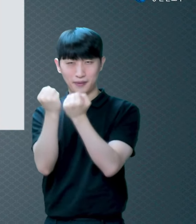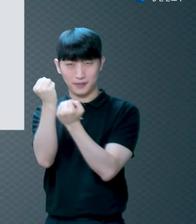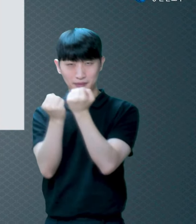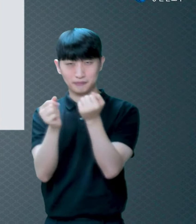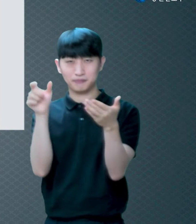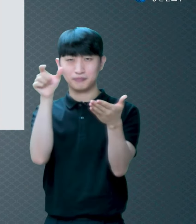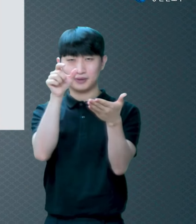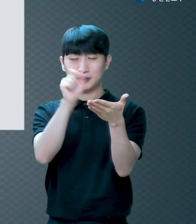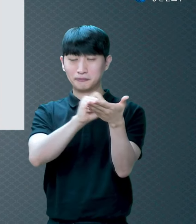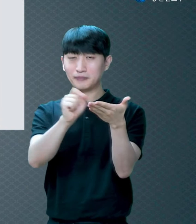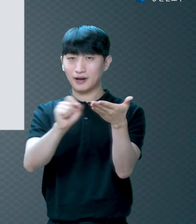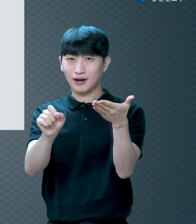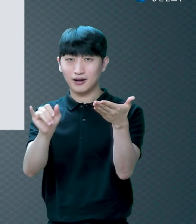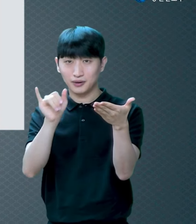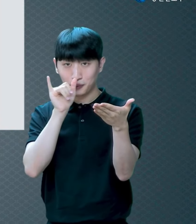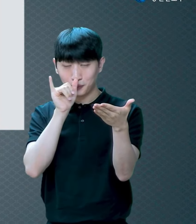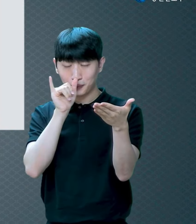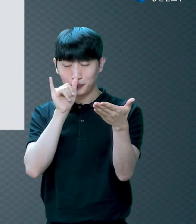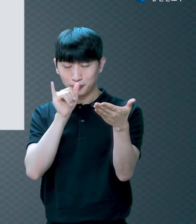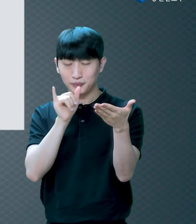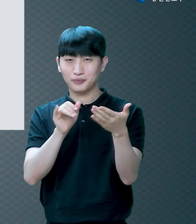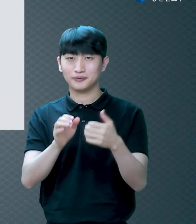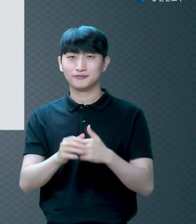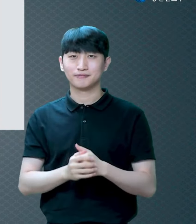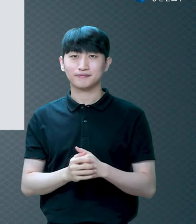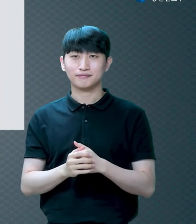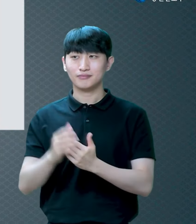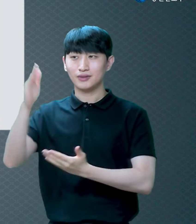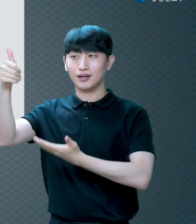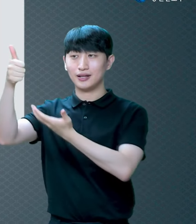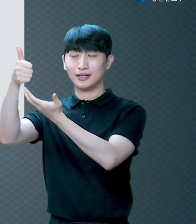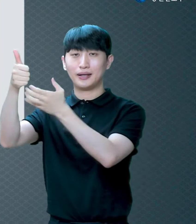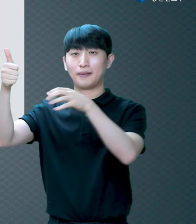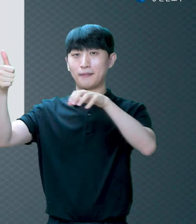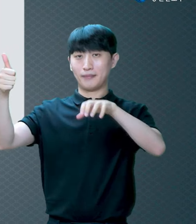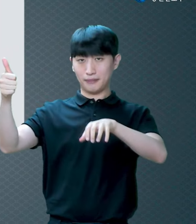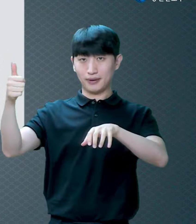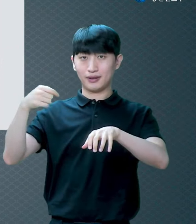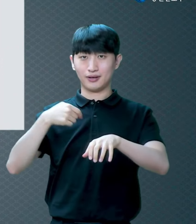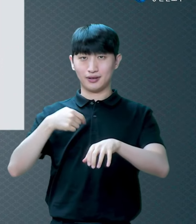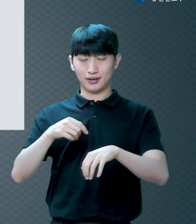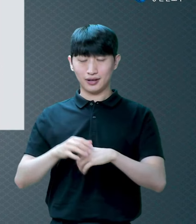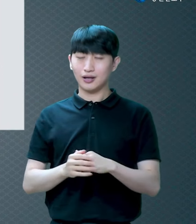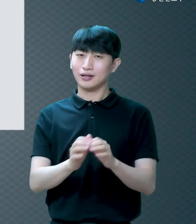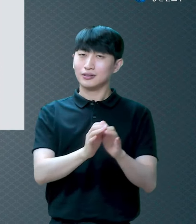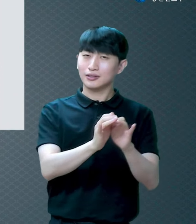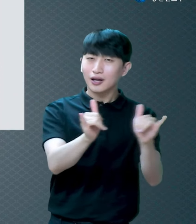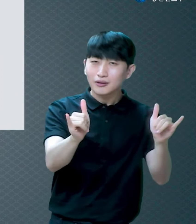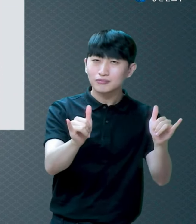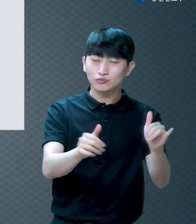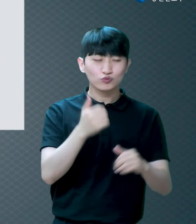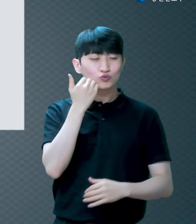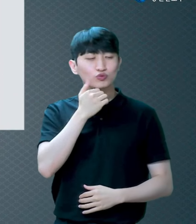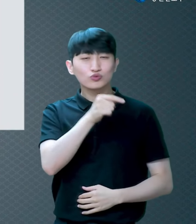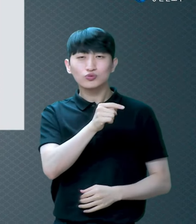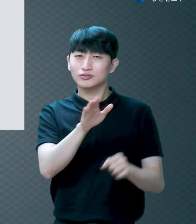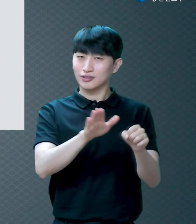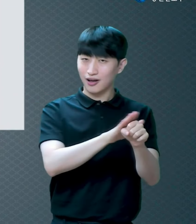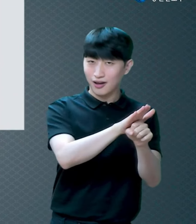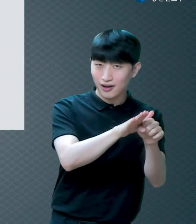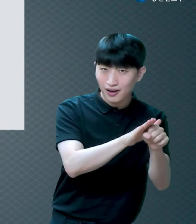그 하나님 앞에서 어떤 사람은 사랑을 받고 어떤